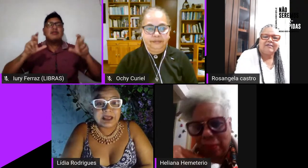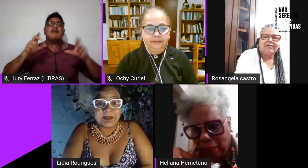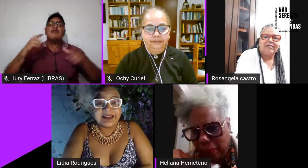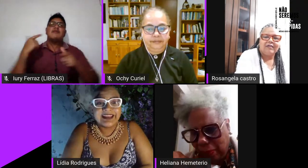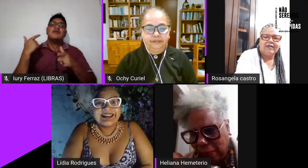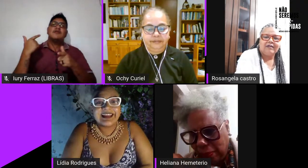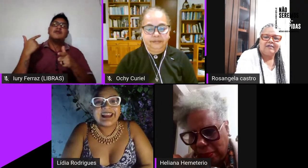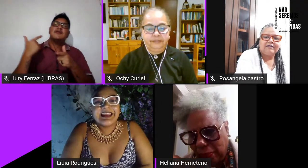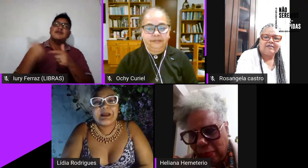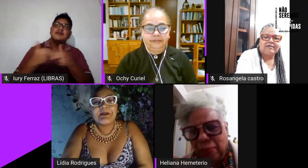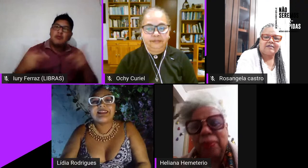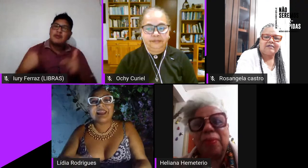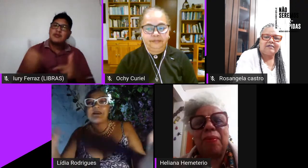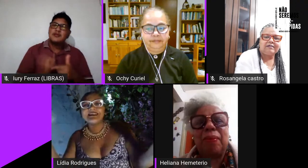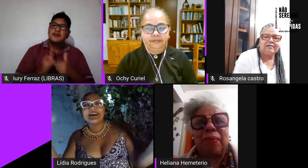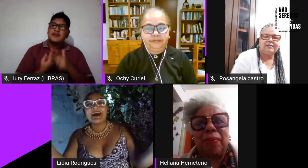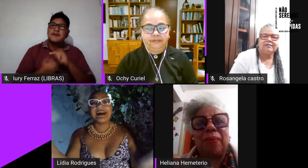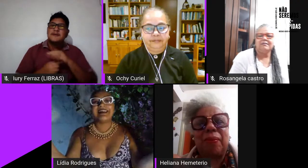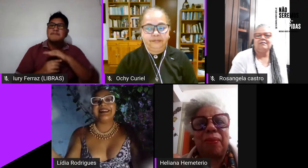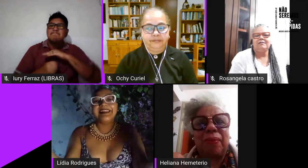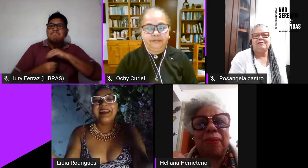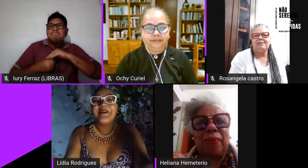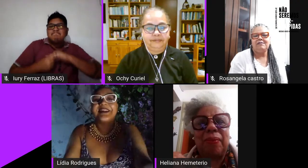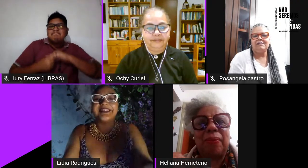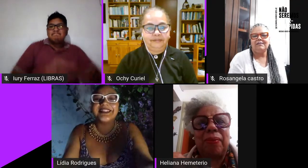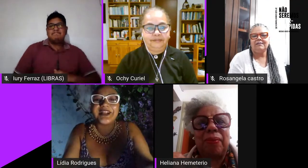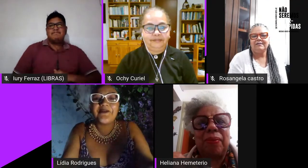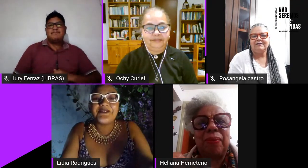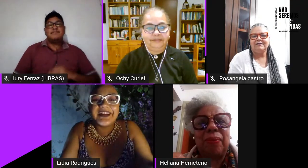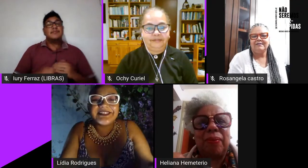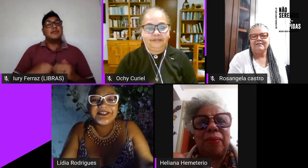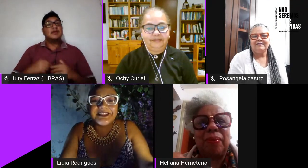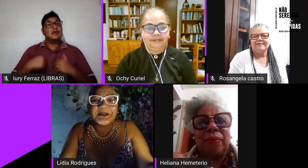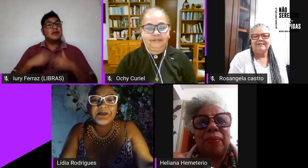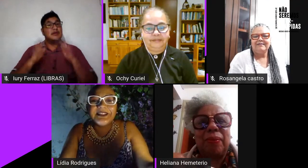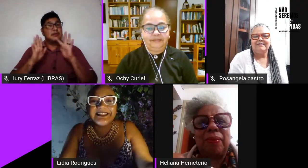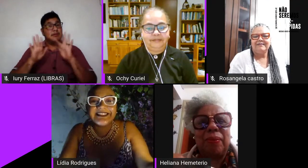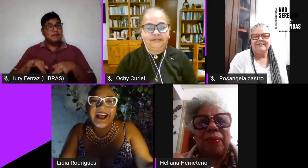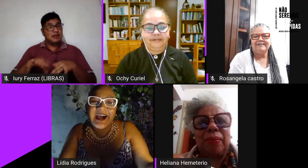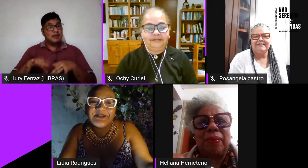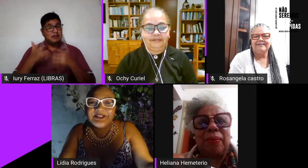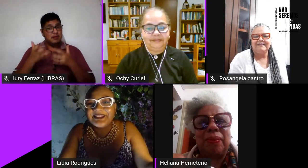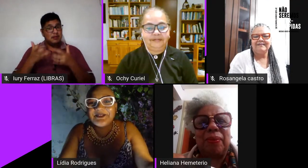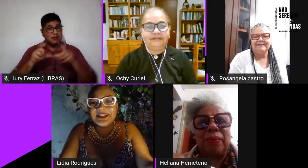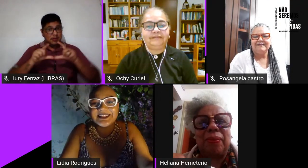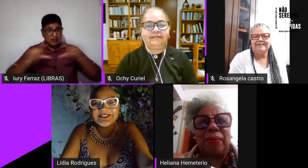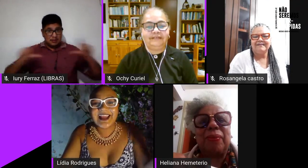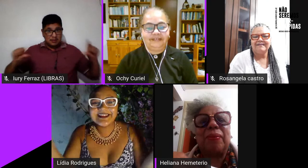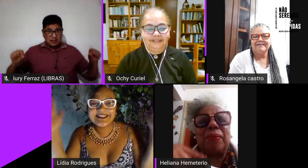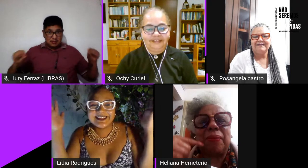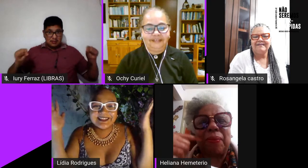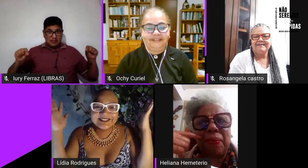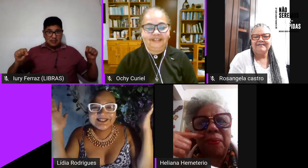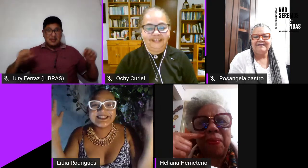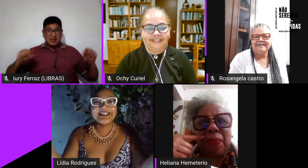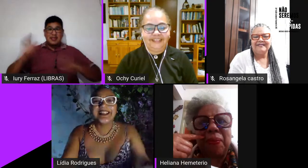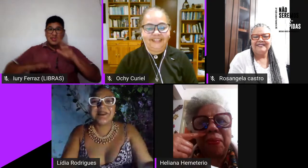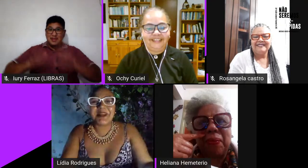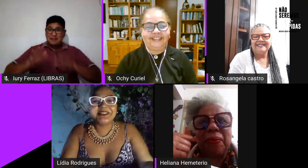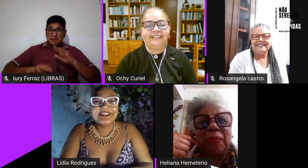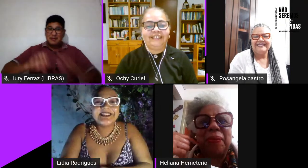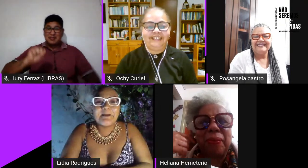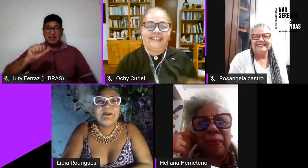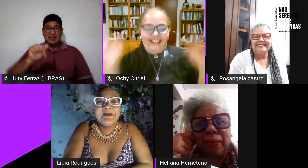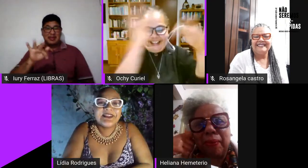nos oprimem né e para terminar aí eu queria deixar o verso das tambores de safo que estão fazendo dez anos